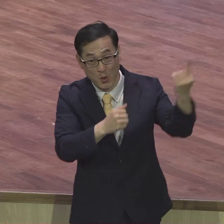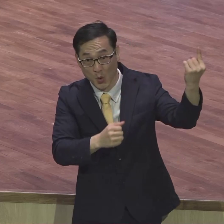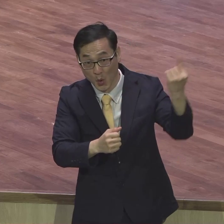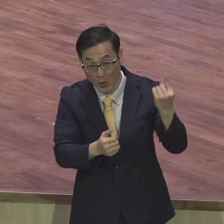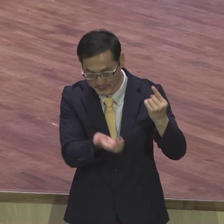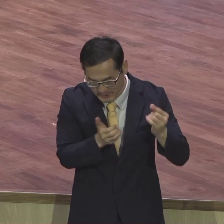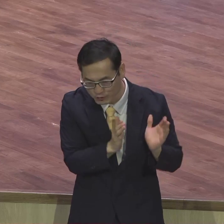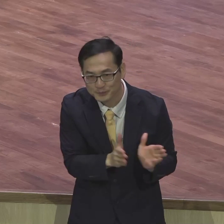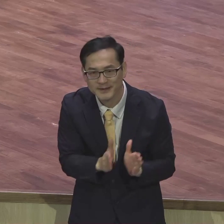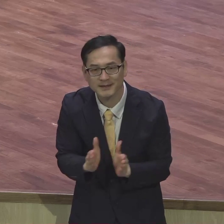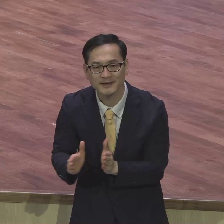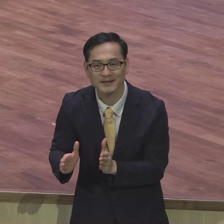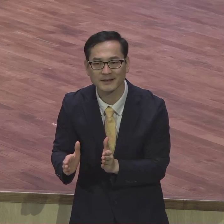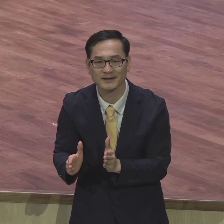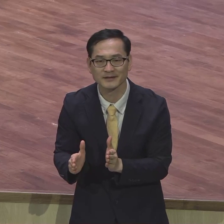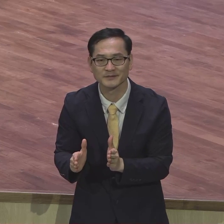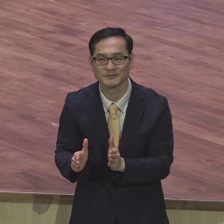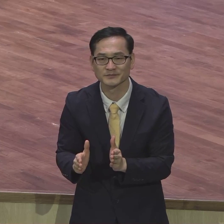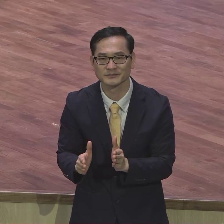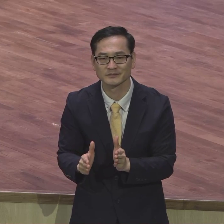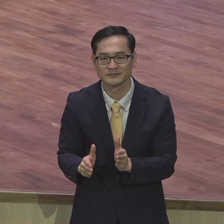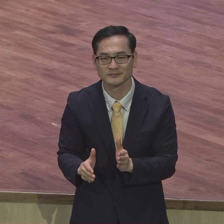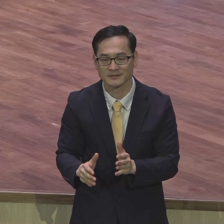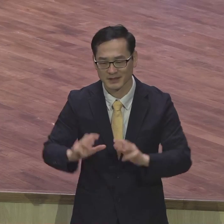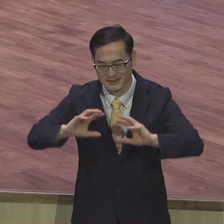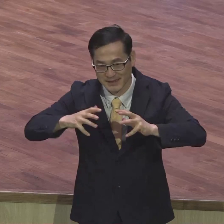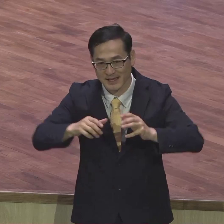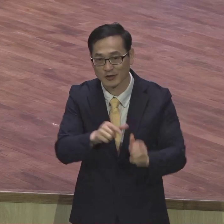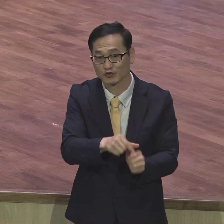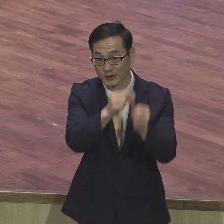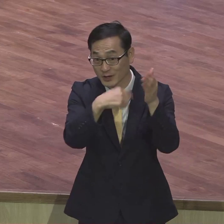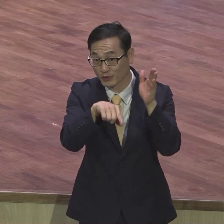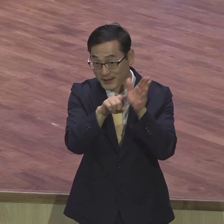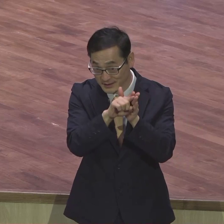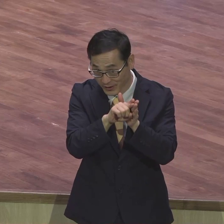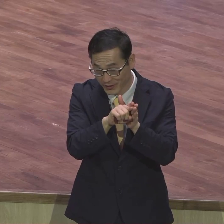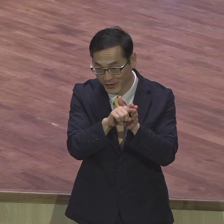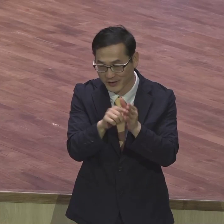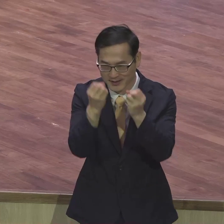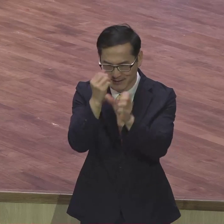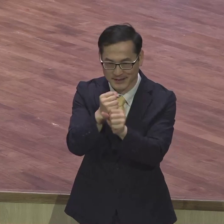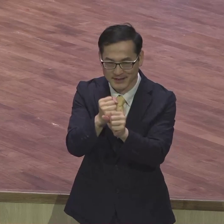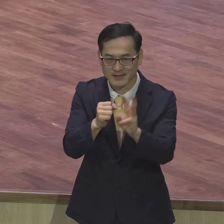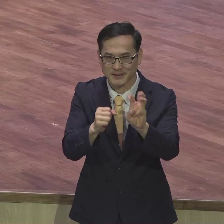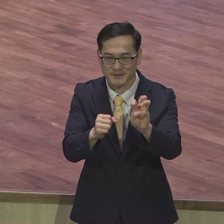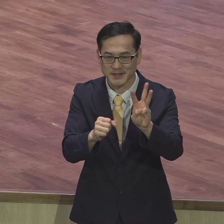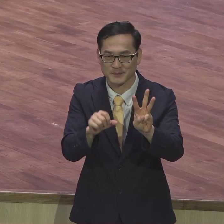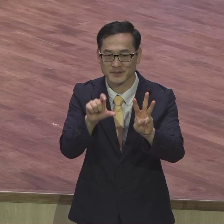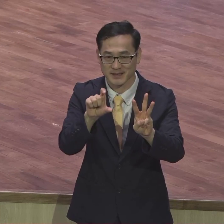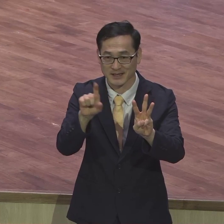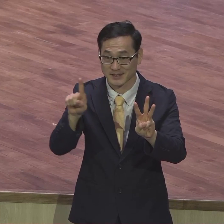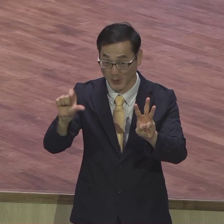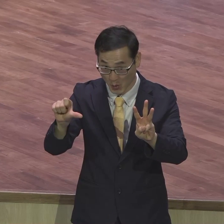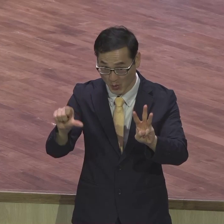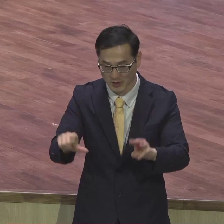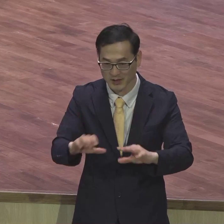구원하기 위해서 하나님이 약속하신 창시 3장 15절 여상의 후손이 이 땅에 온다